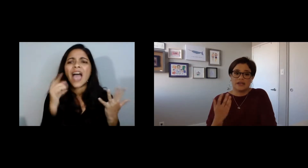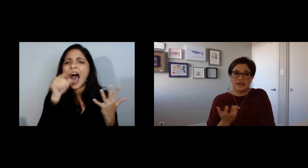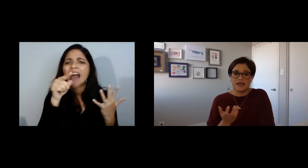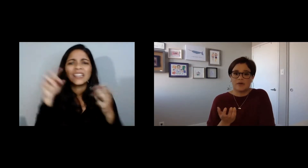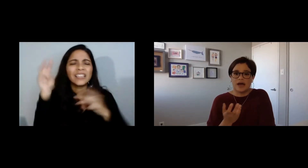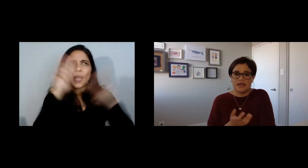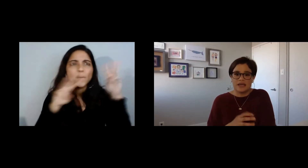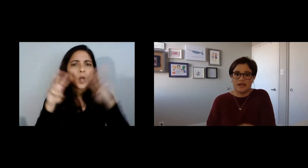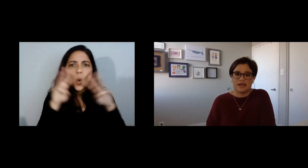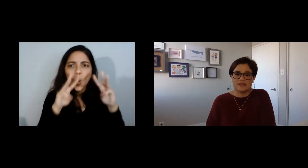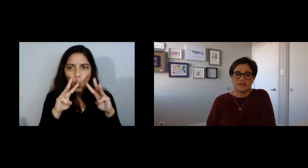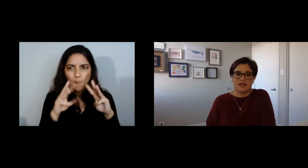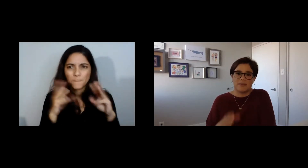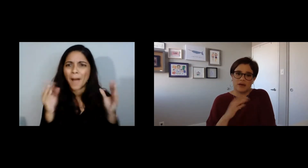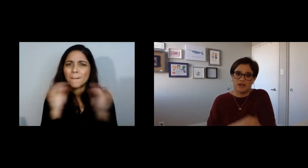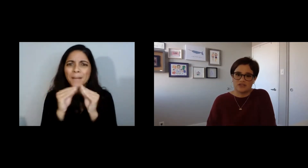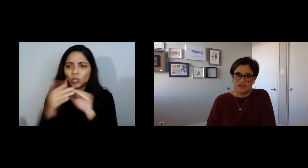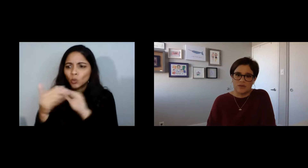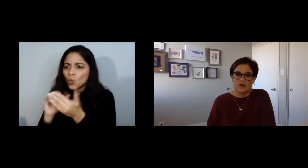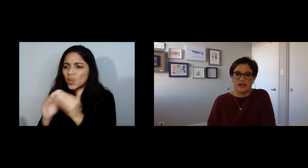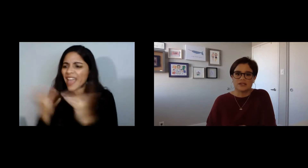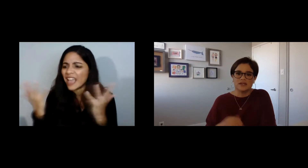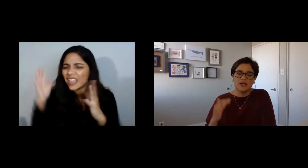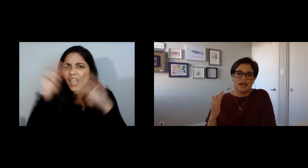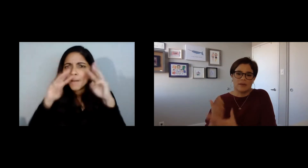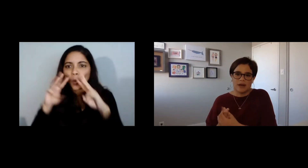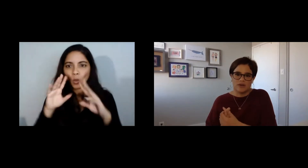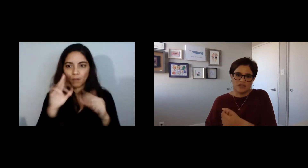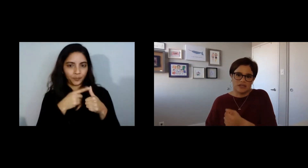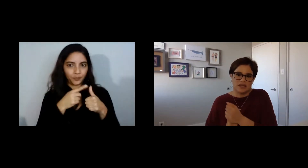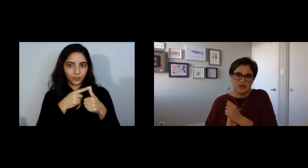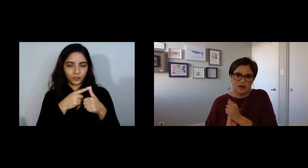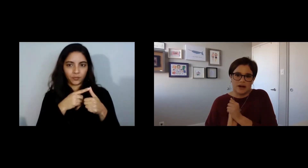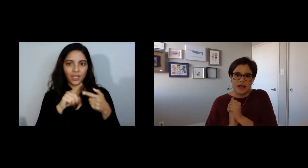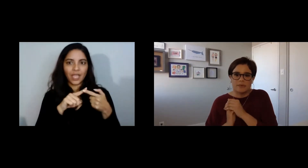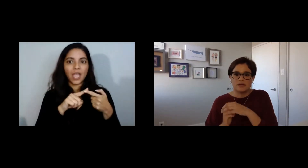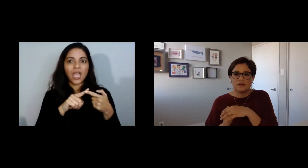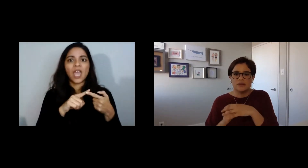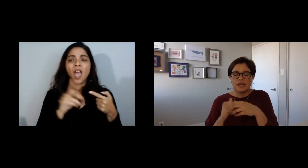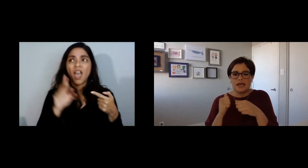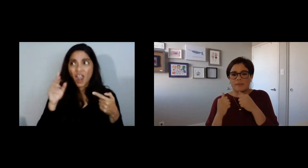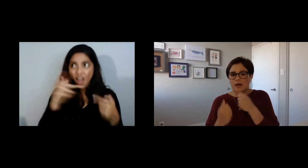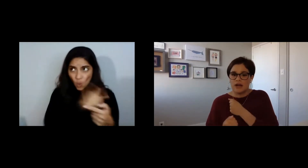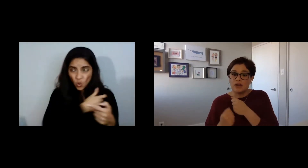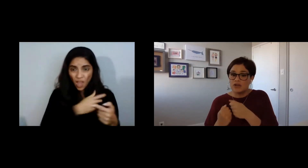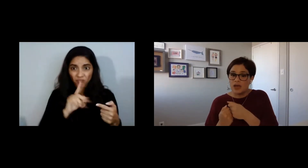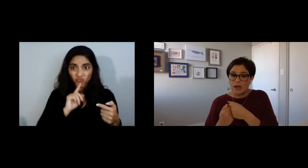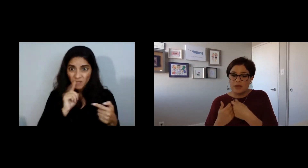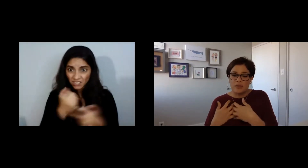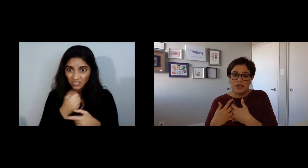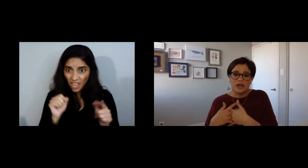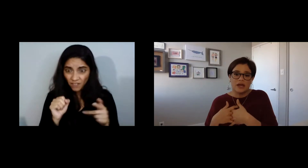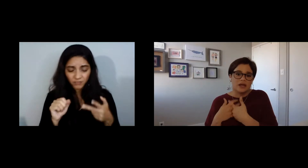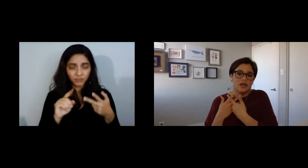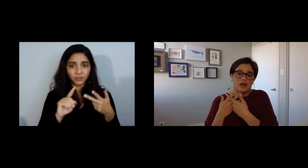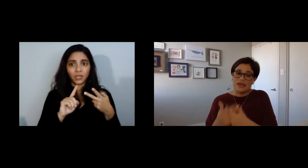opciones que tenemos aquí es si las vacunas son seguras que las vacunas se desarrollaron rápido que las vacunas no lleguen a